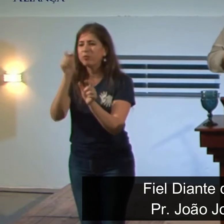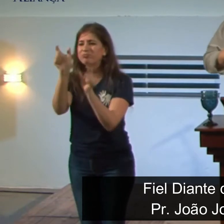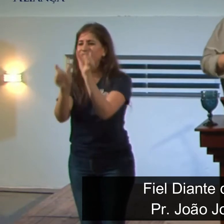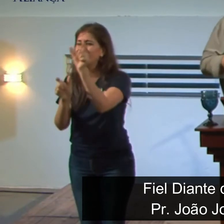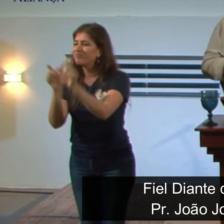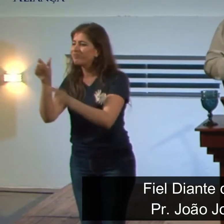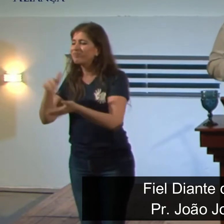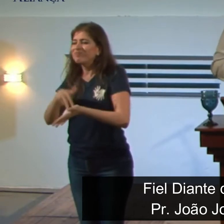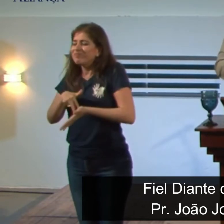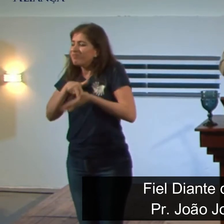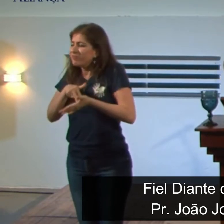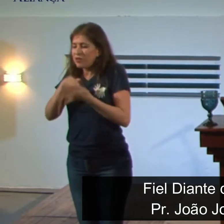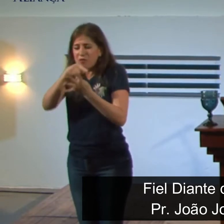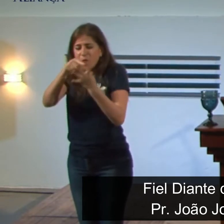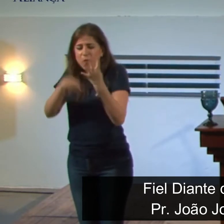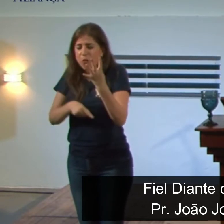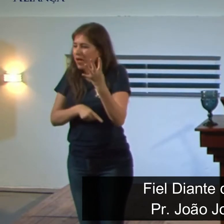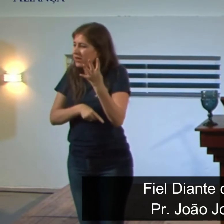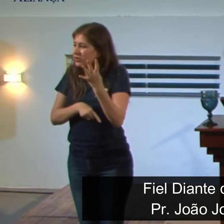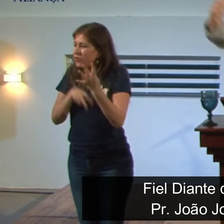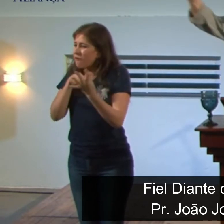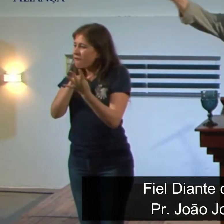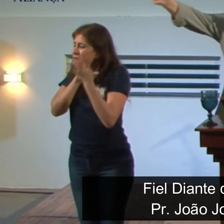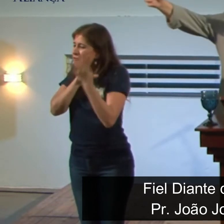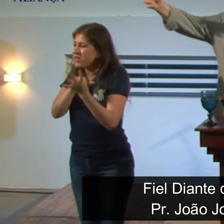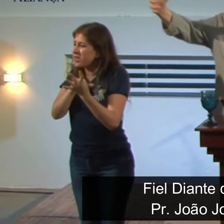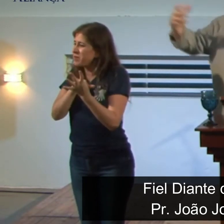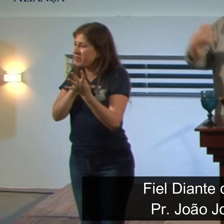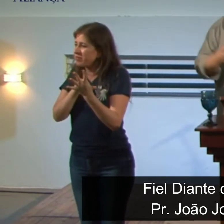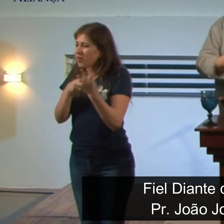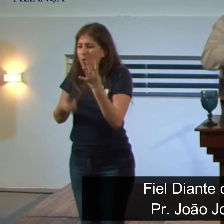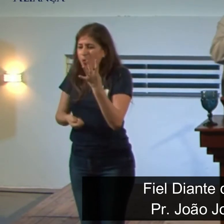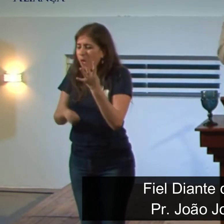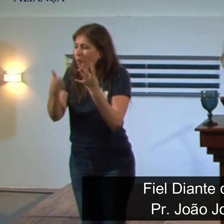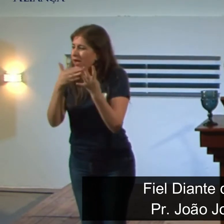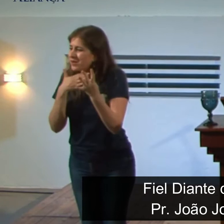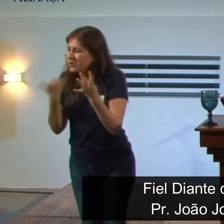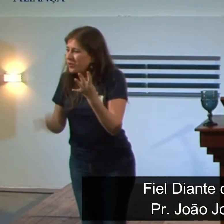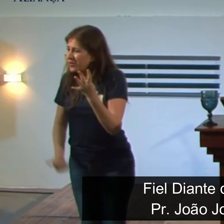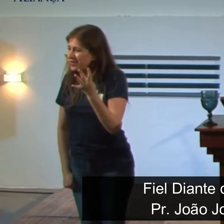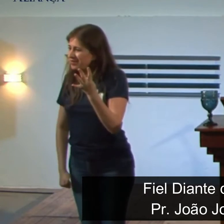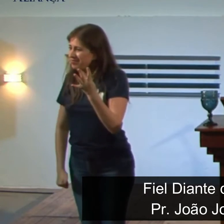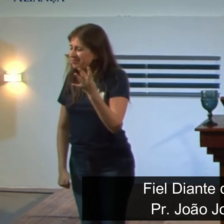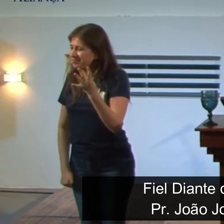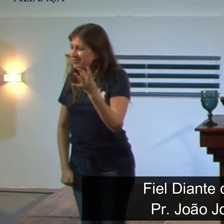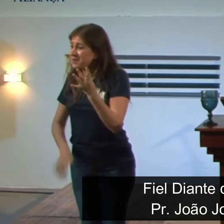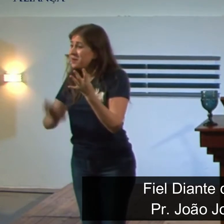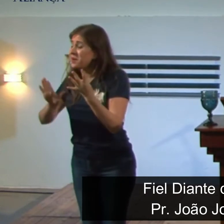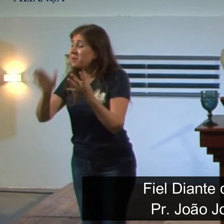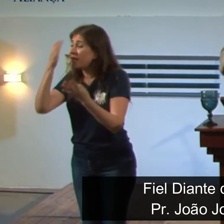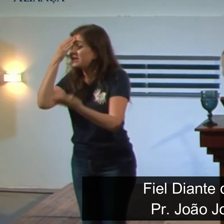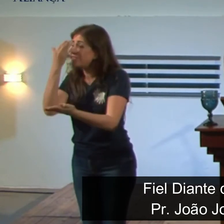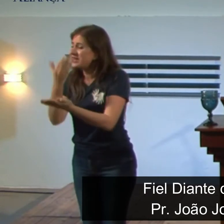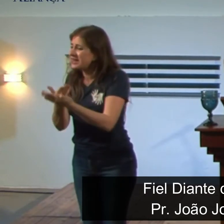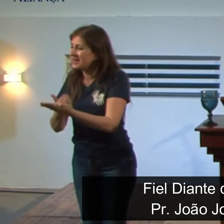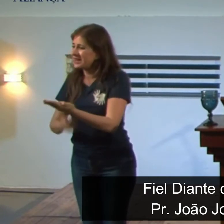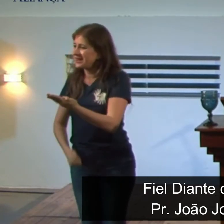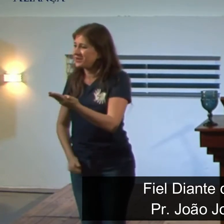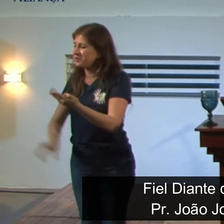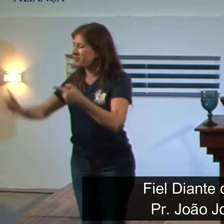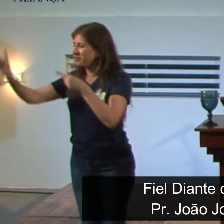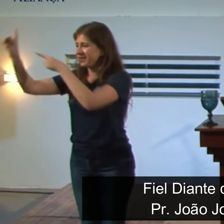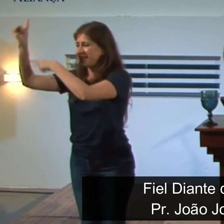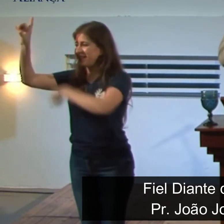se manterem firmes em face da própria morte foi porque eles criam essa